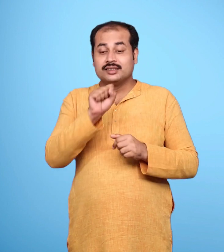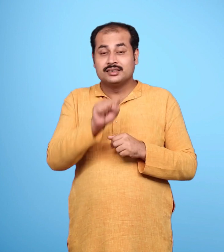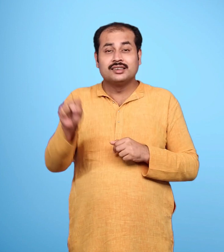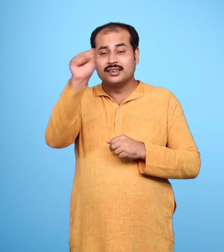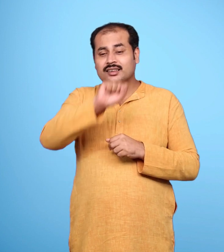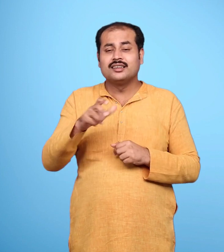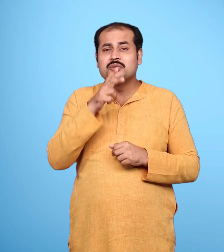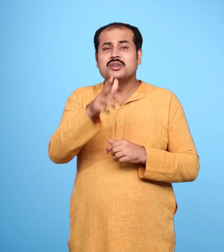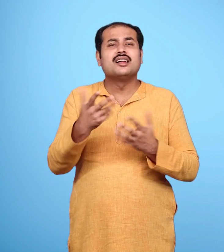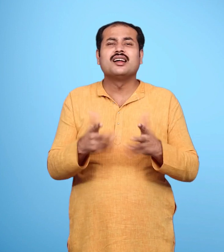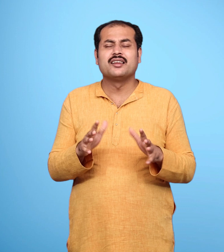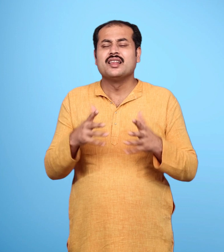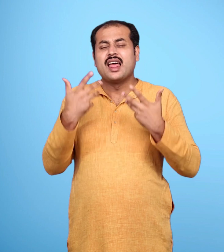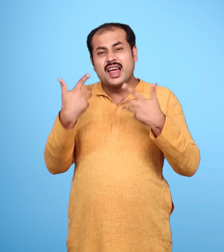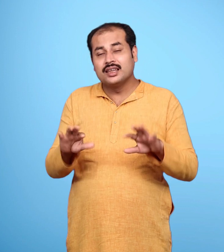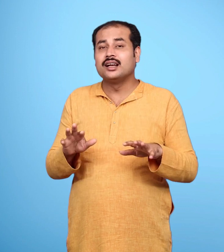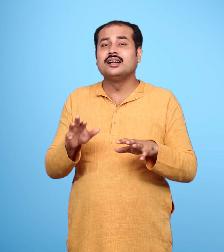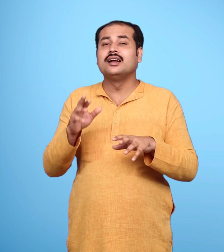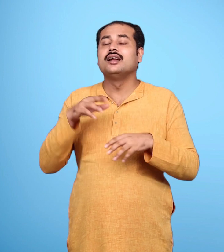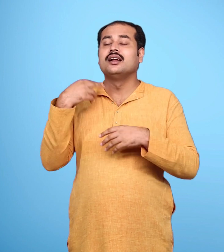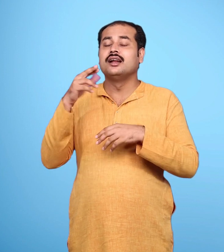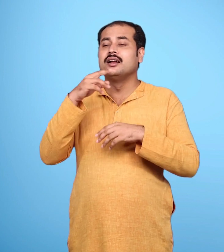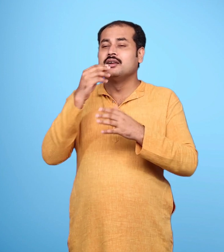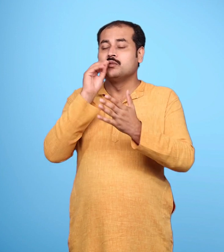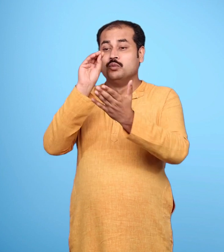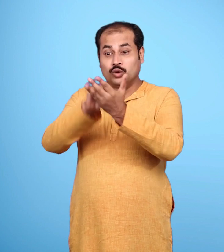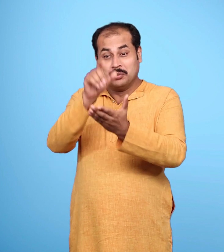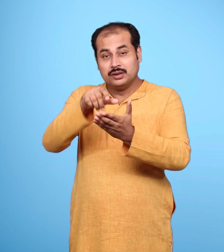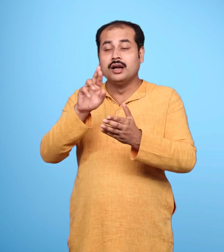कि कोई उनके राम को बता दे, रावन ने उनका हरन कर लिया है